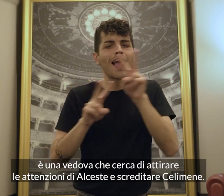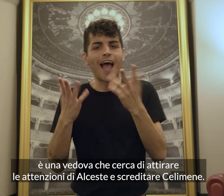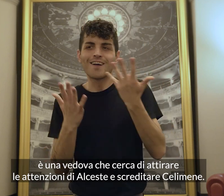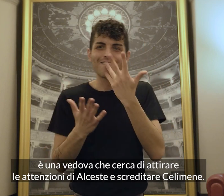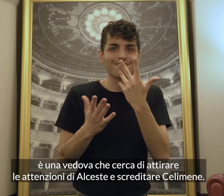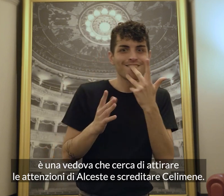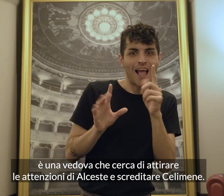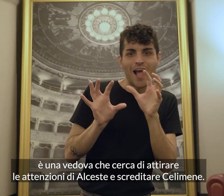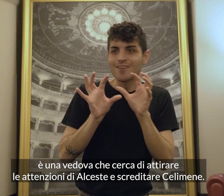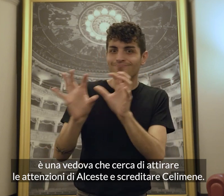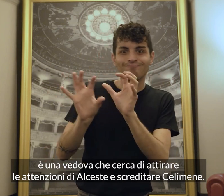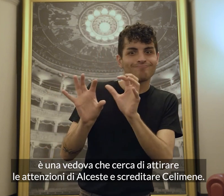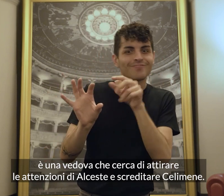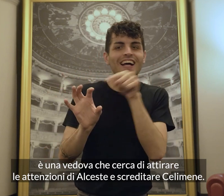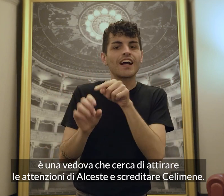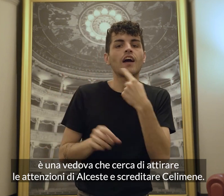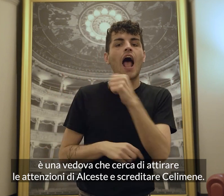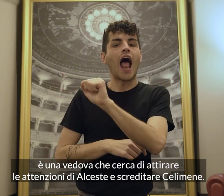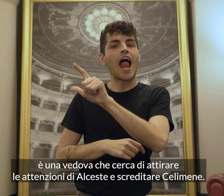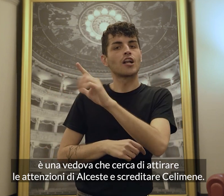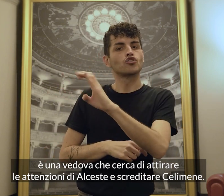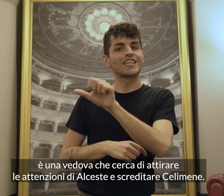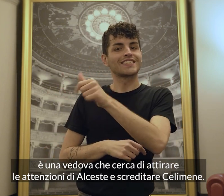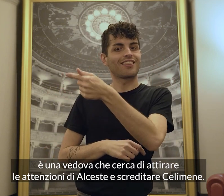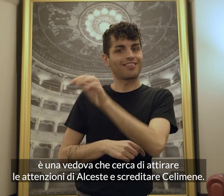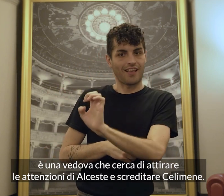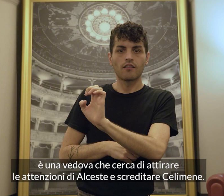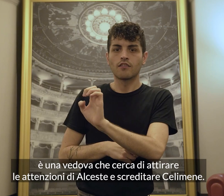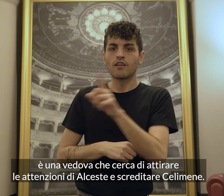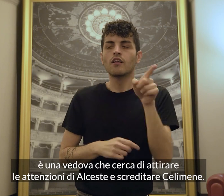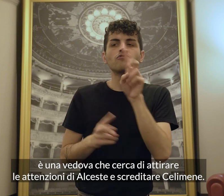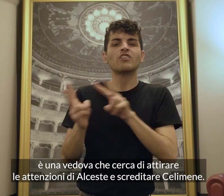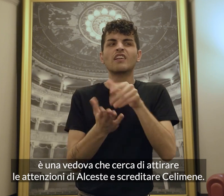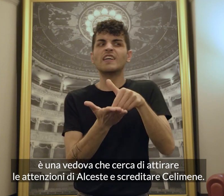attenzioni di Alceste e screditare Selimène.